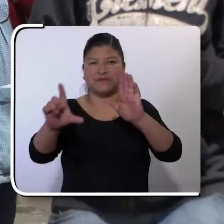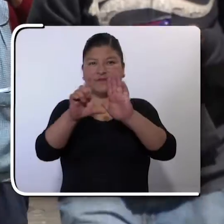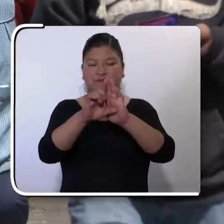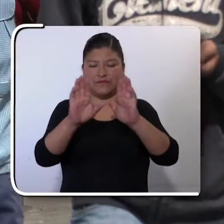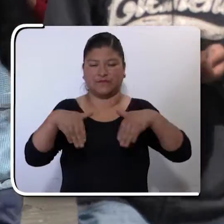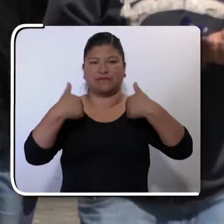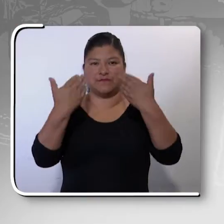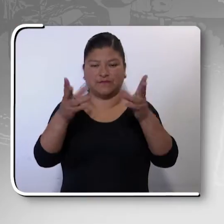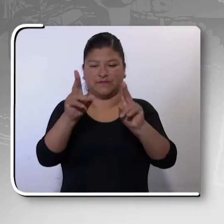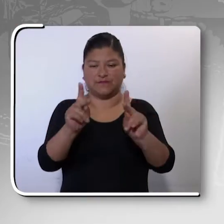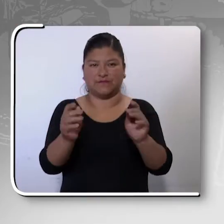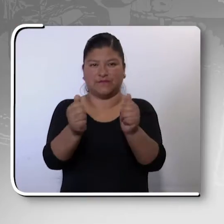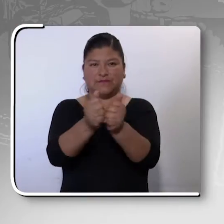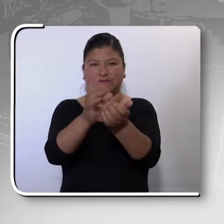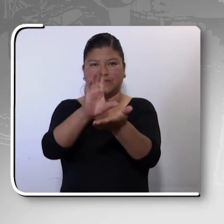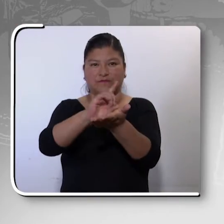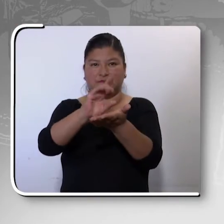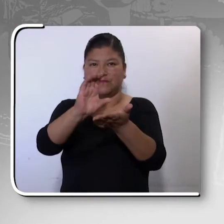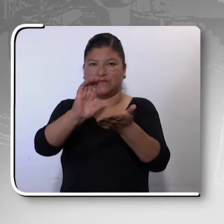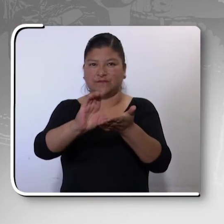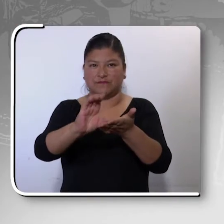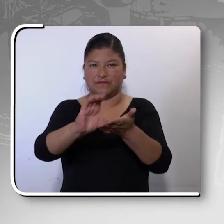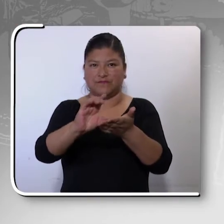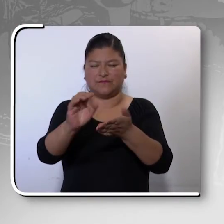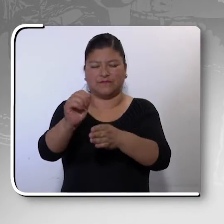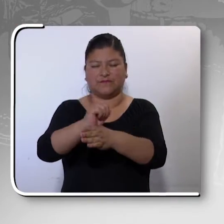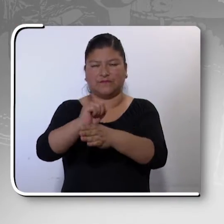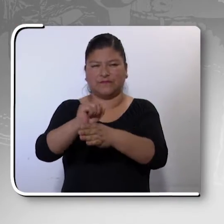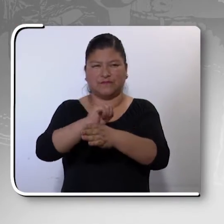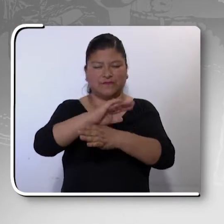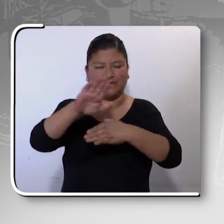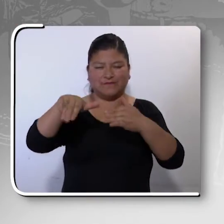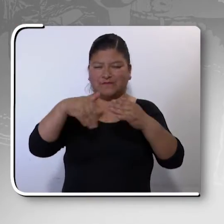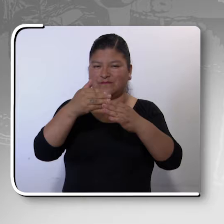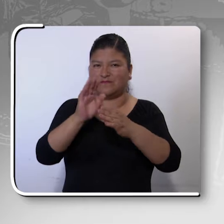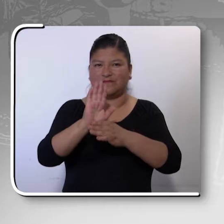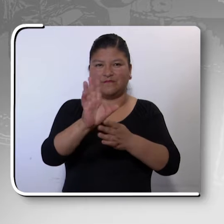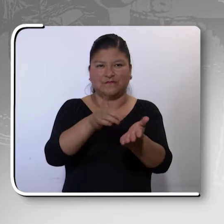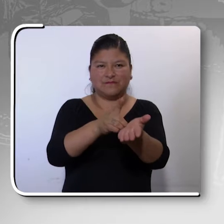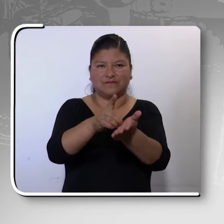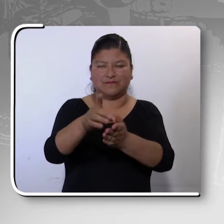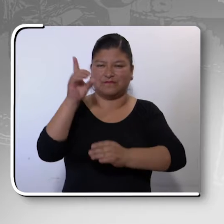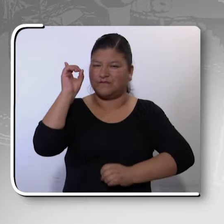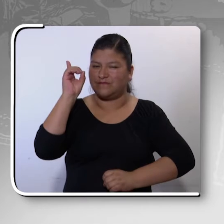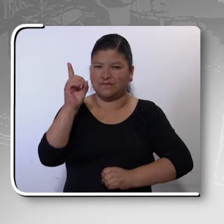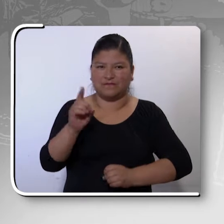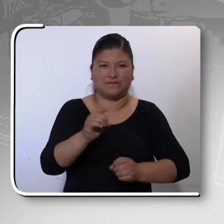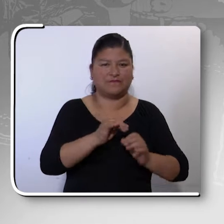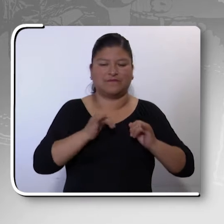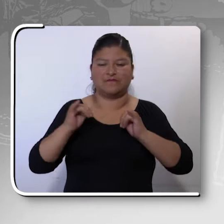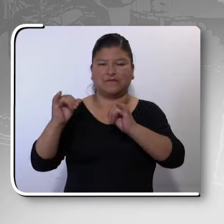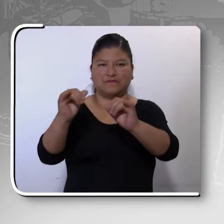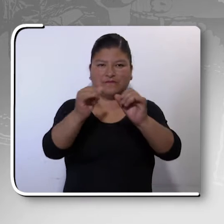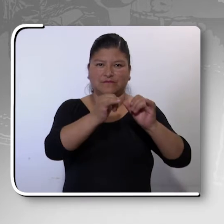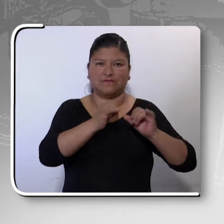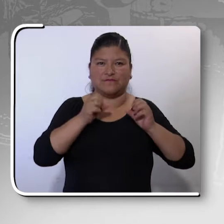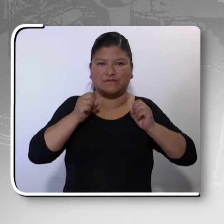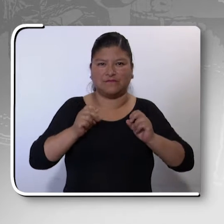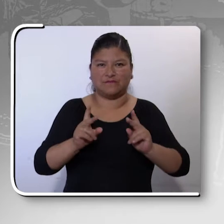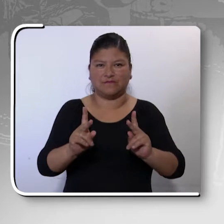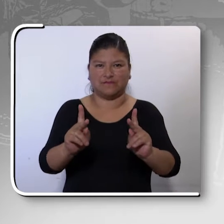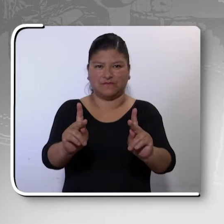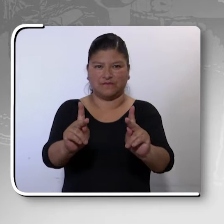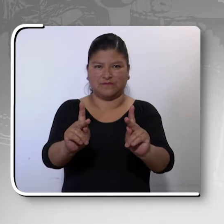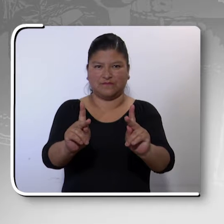La ley garantiza a las personas con discapacidad el ejercicio pleno de sus derechos y deberes en igualdad de condiciones